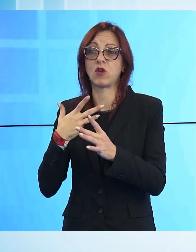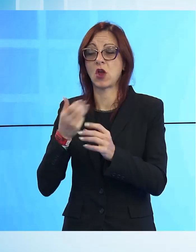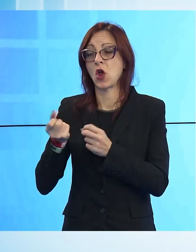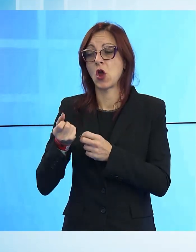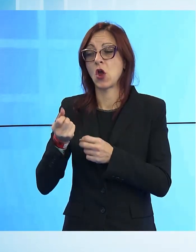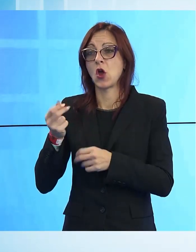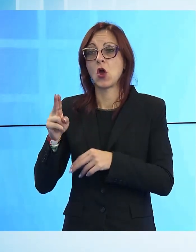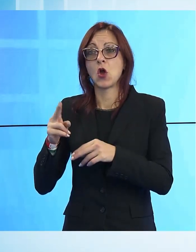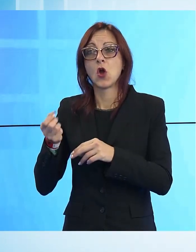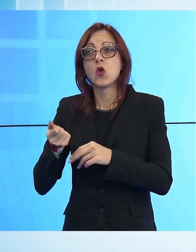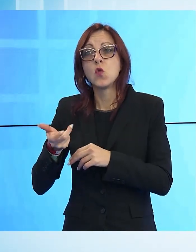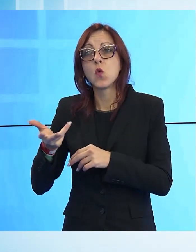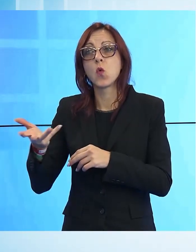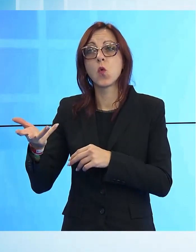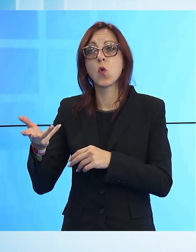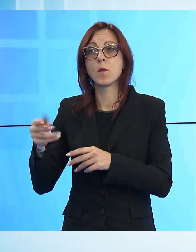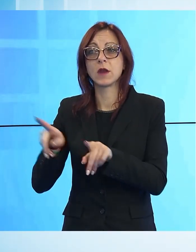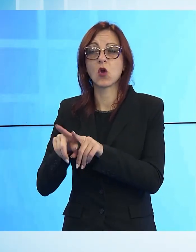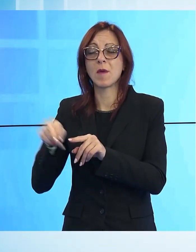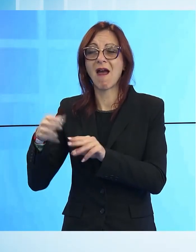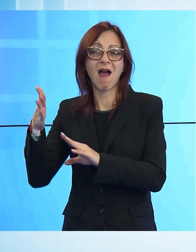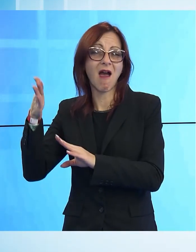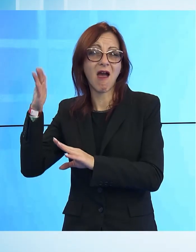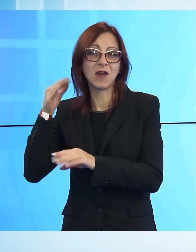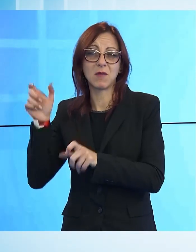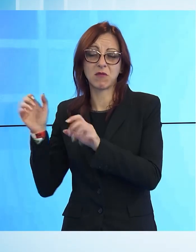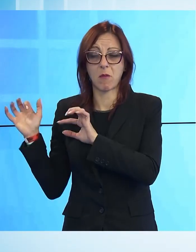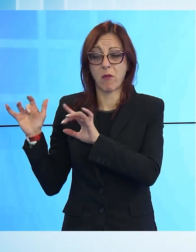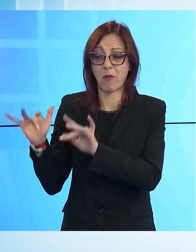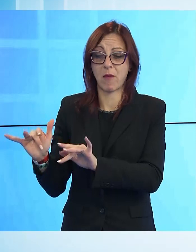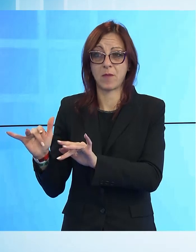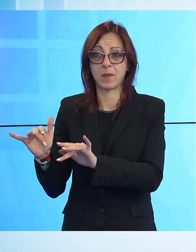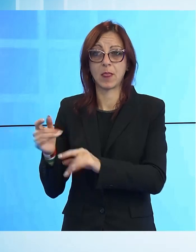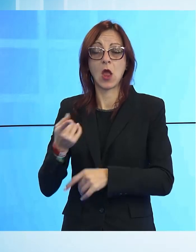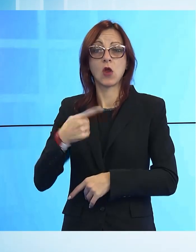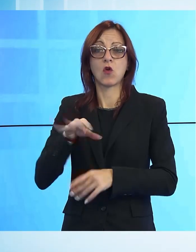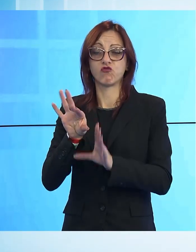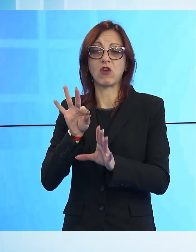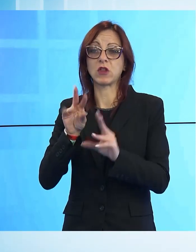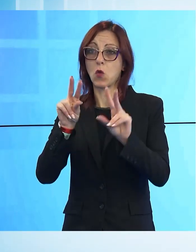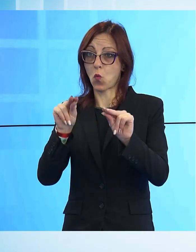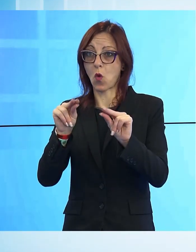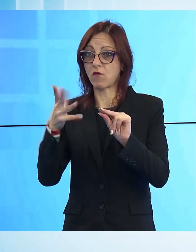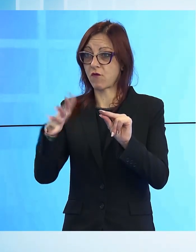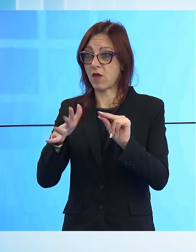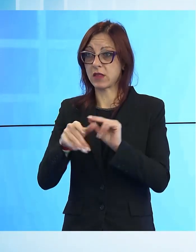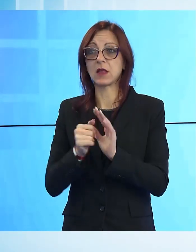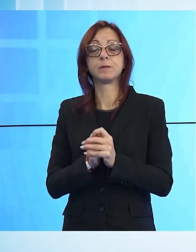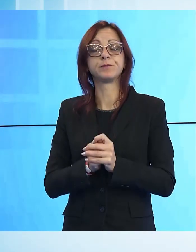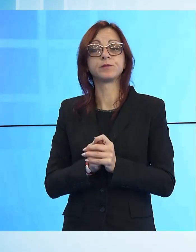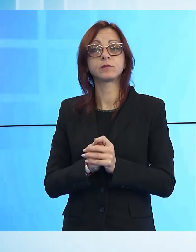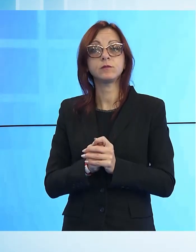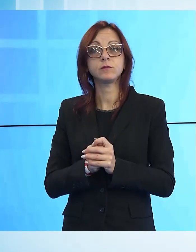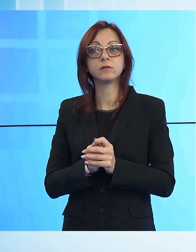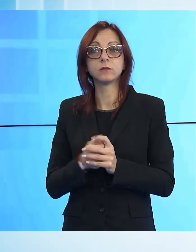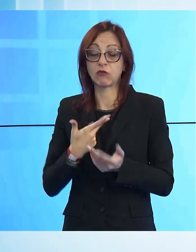dico pari a quelli degli anni precedenti, ma simili. Perciò abbiamo optato per qualcosa di nuovo, ve l'ho raccontato prima di